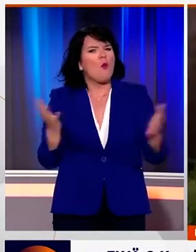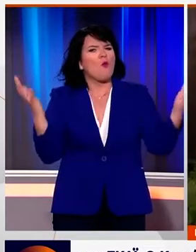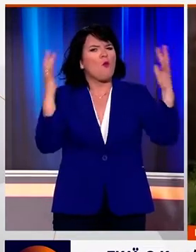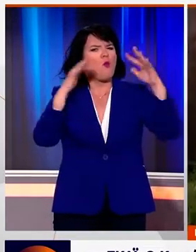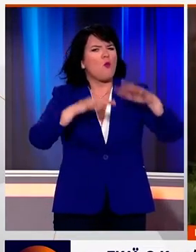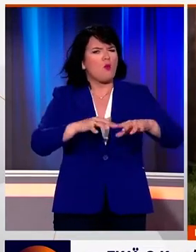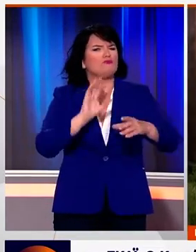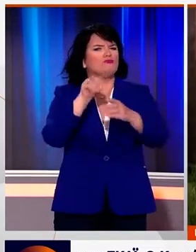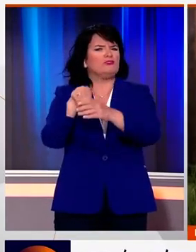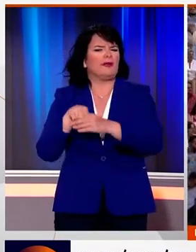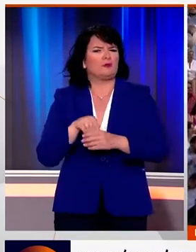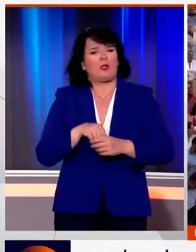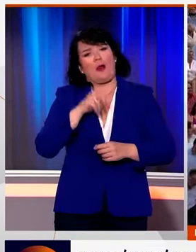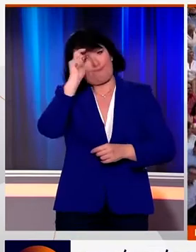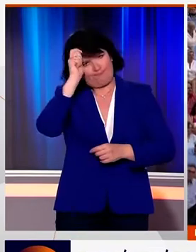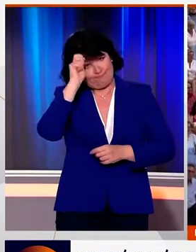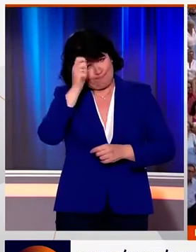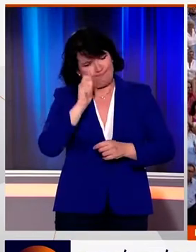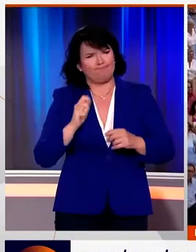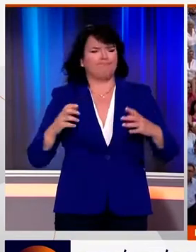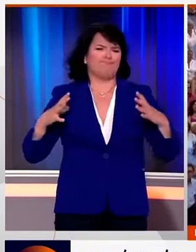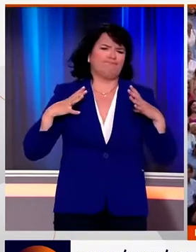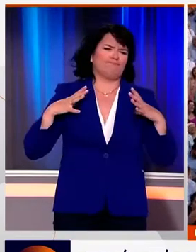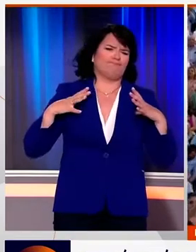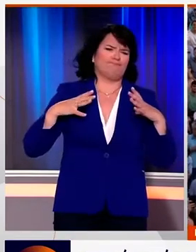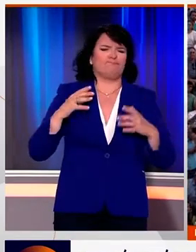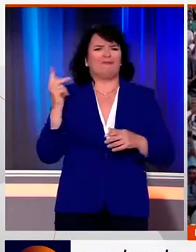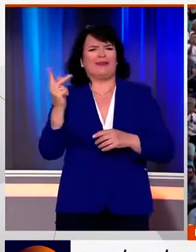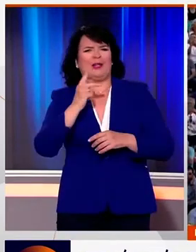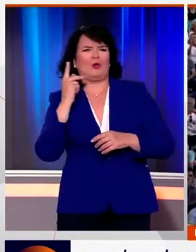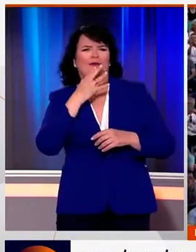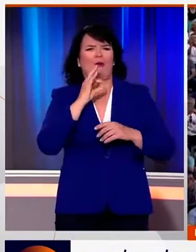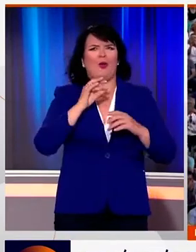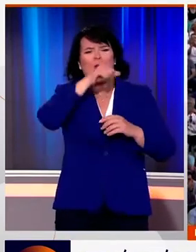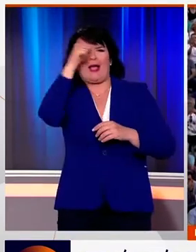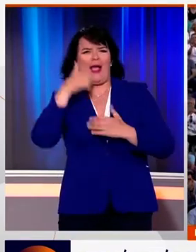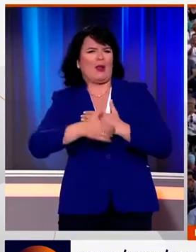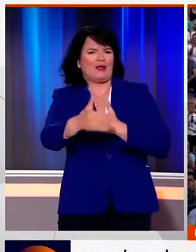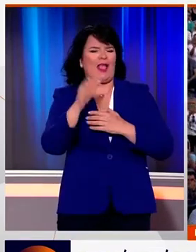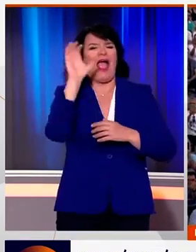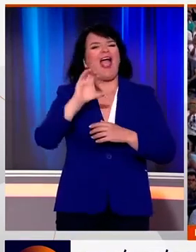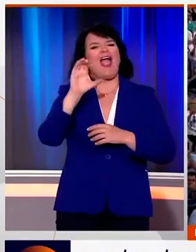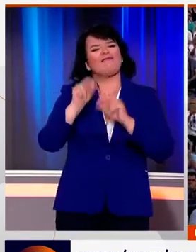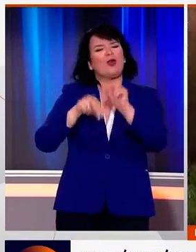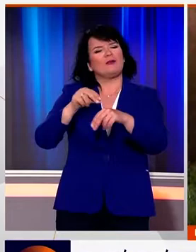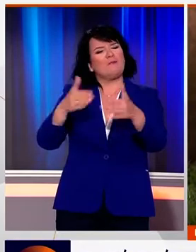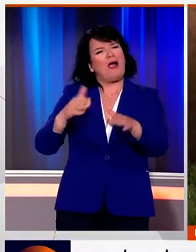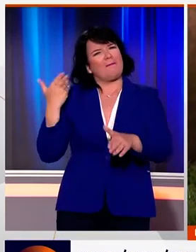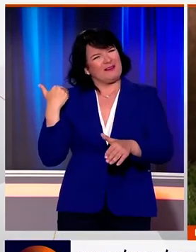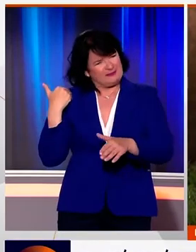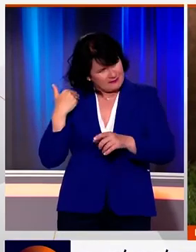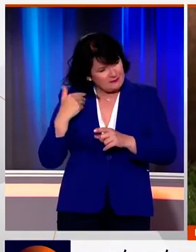συμμετοχή παρότι αναγνώρισε ότι υπάρχει σχετική χαλάρωση λόγω καλοκαιριού αλλά και των ευρωεκλογών που προηγήθηκαν.